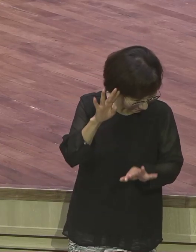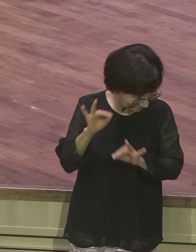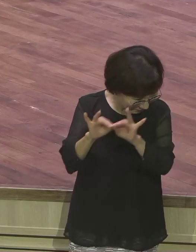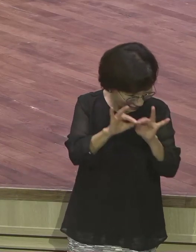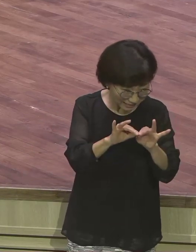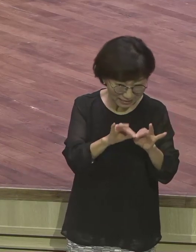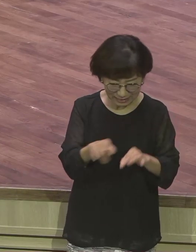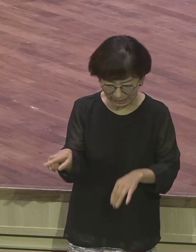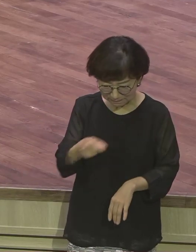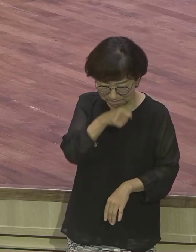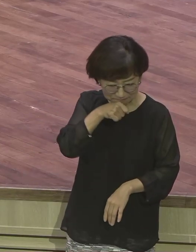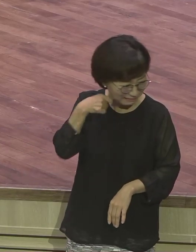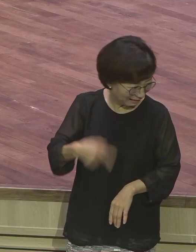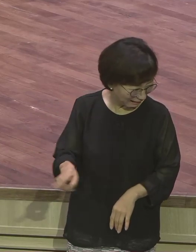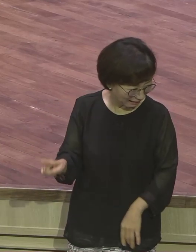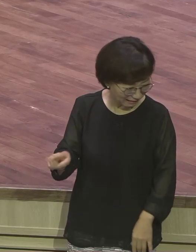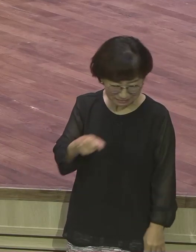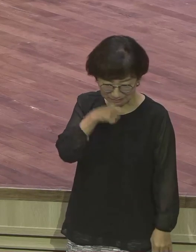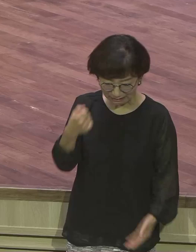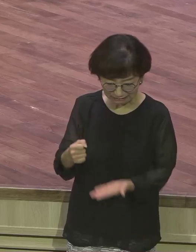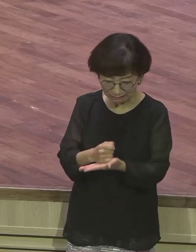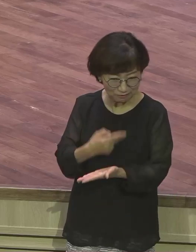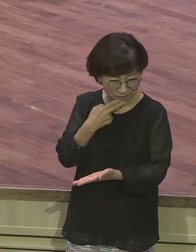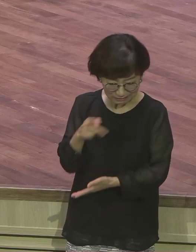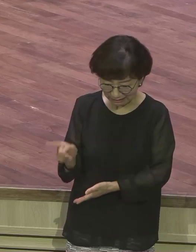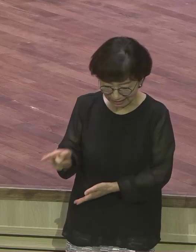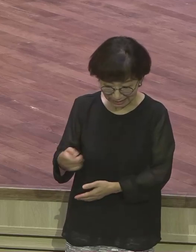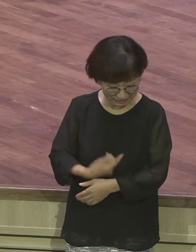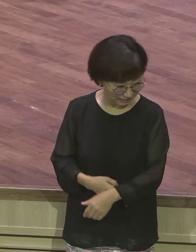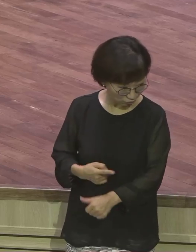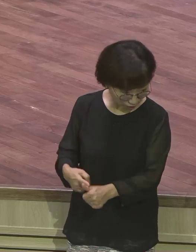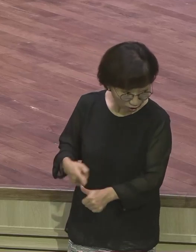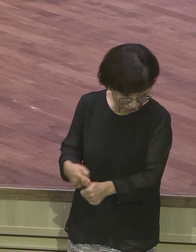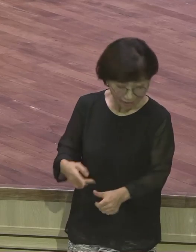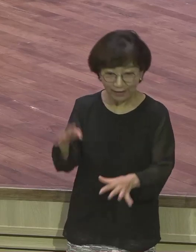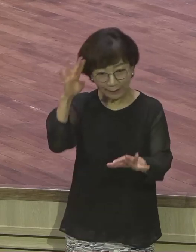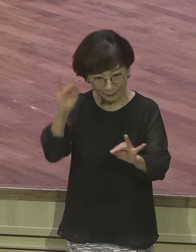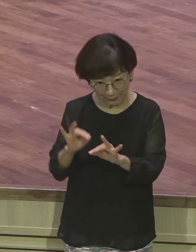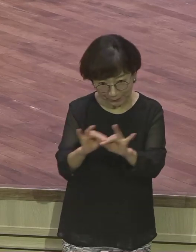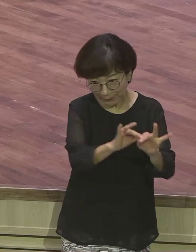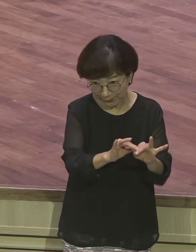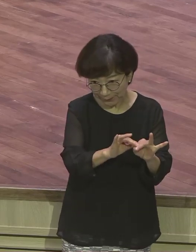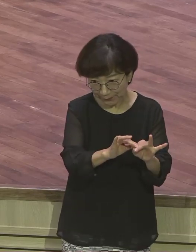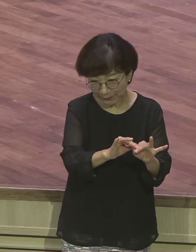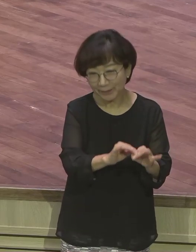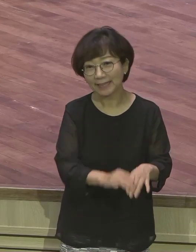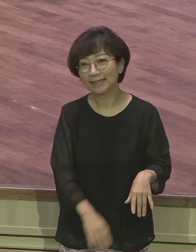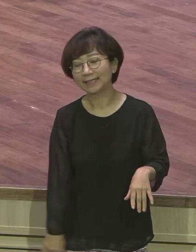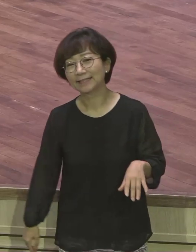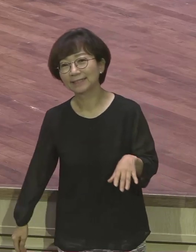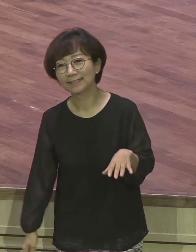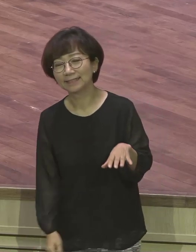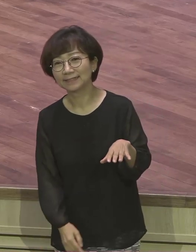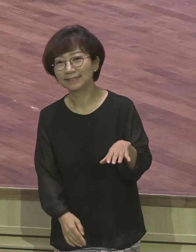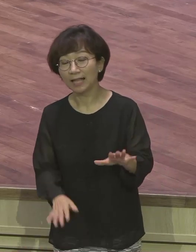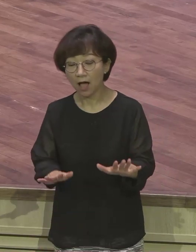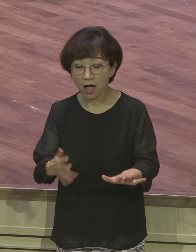밥맛 없는 죽여버리자. 그래서 요셉을 죽일 계획을 세웠습니다. 18절 봅니다. 요셉이 그들에게